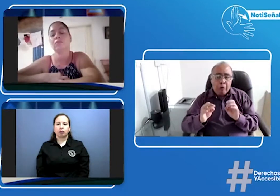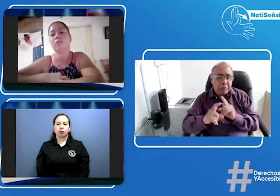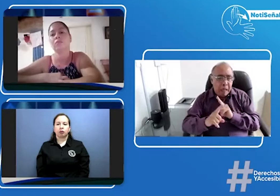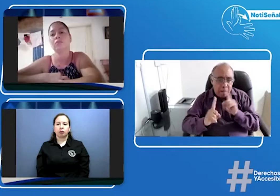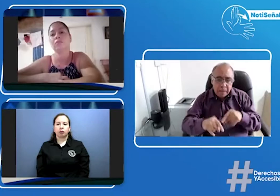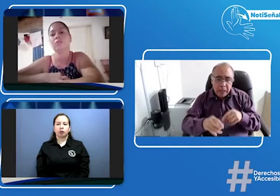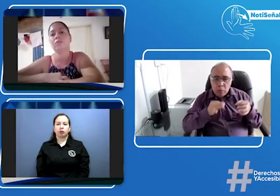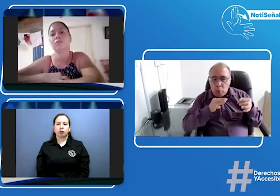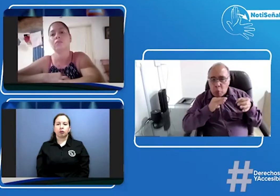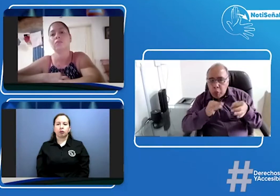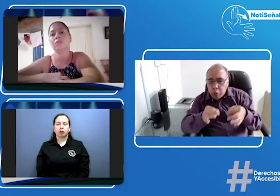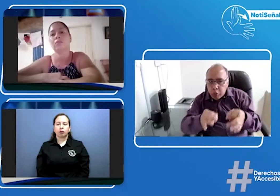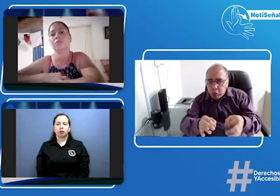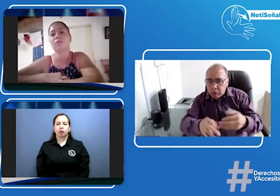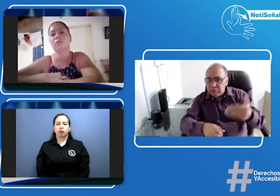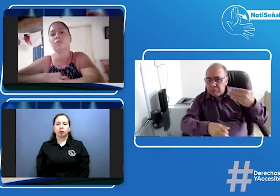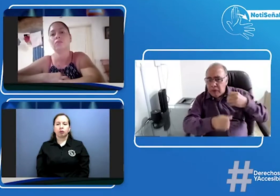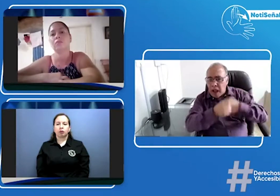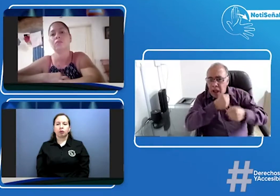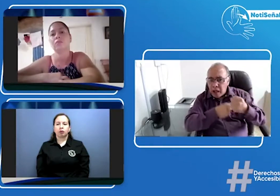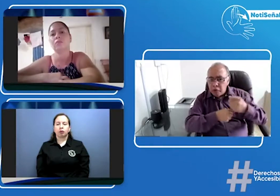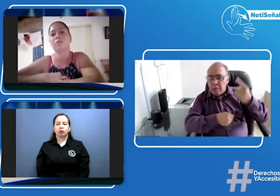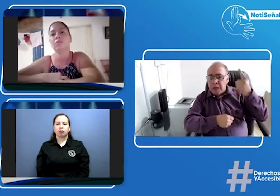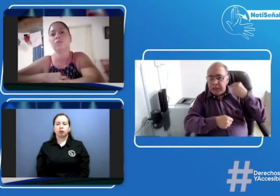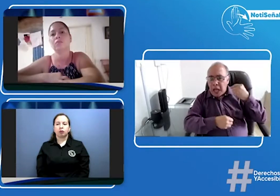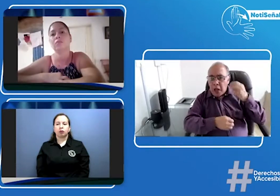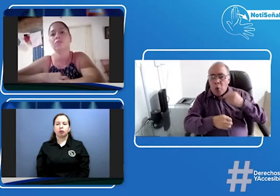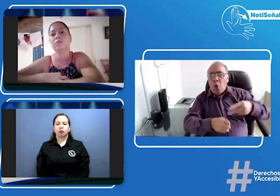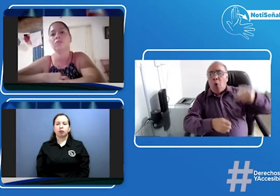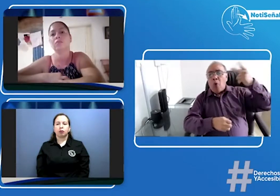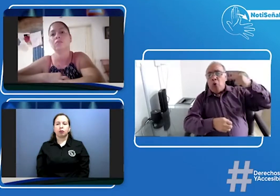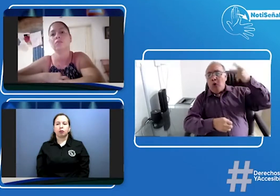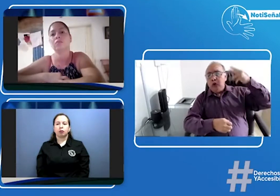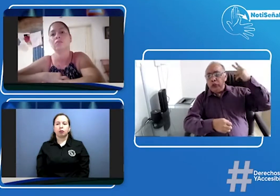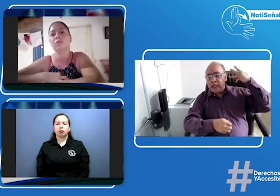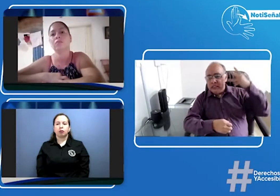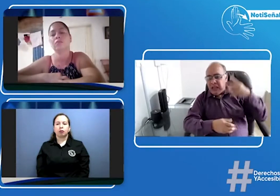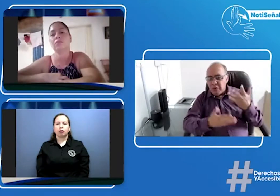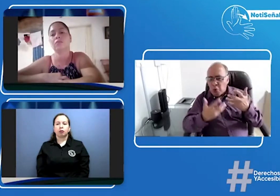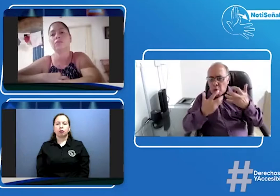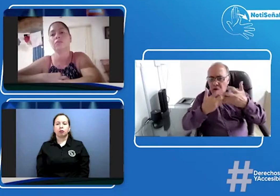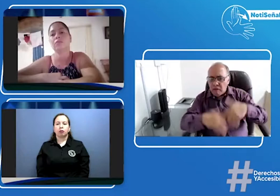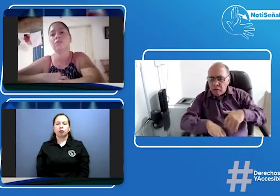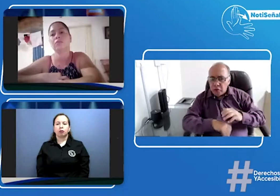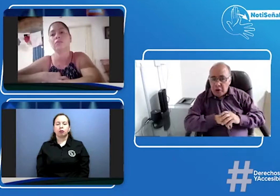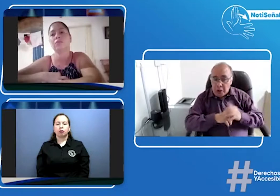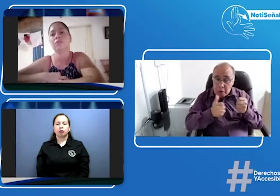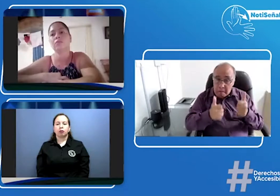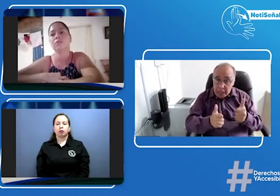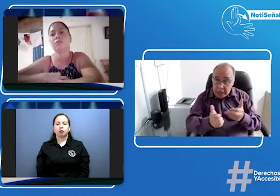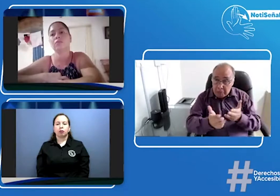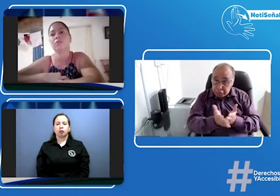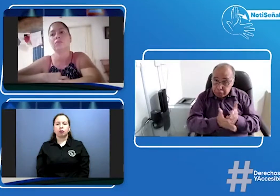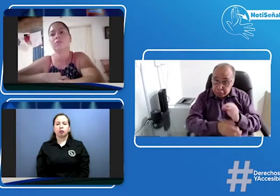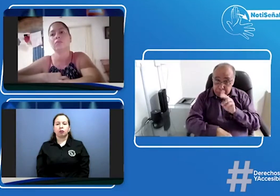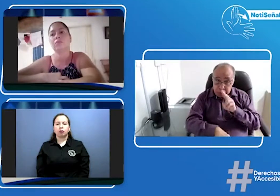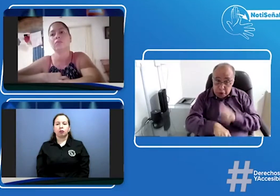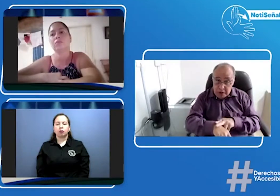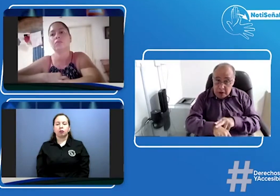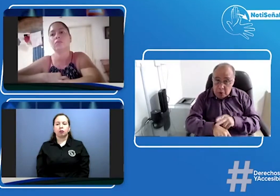si era por el año completo si lo contrataban o la contrataban a esa persona ya después eso